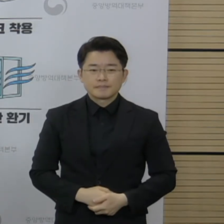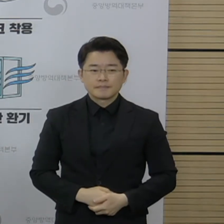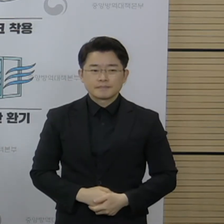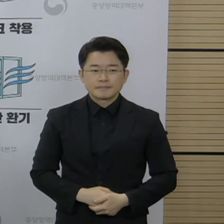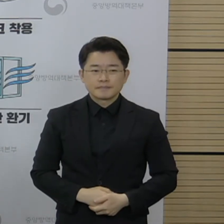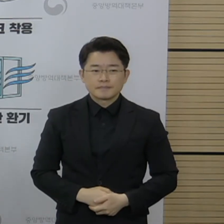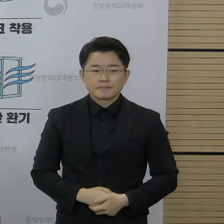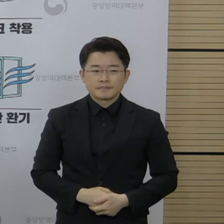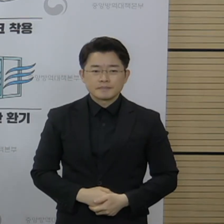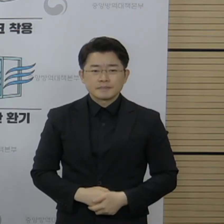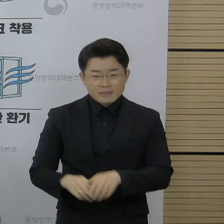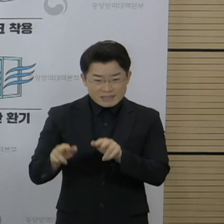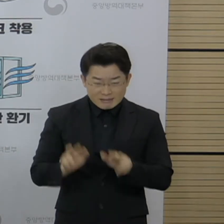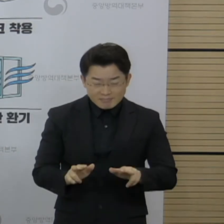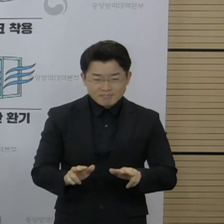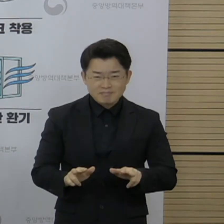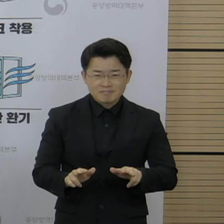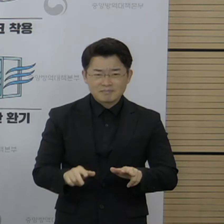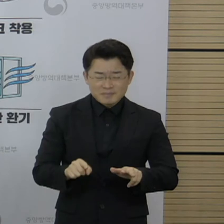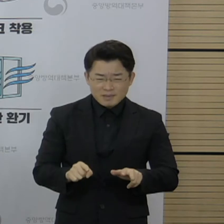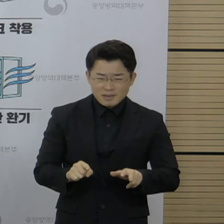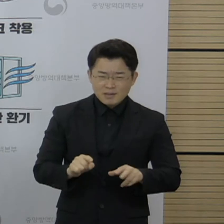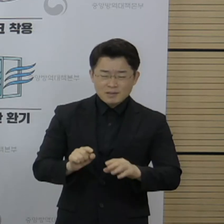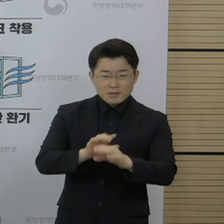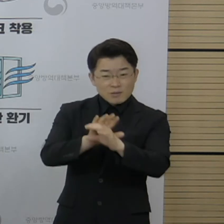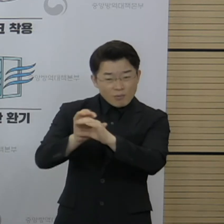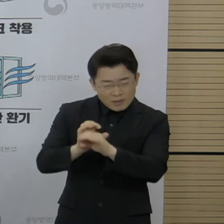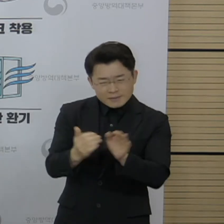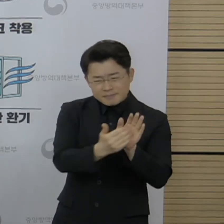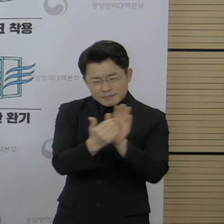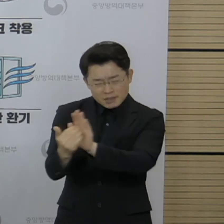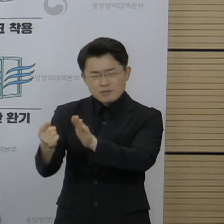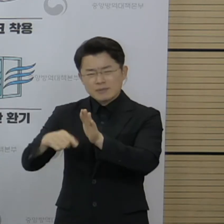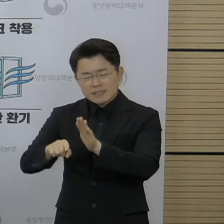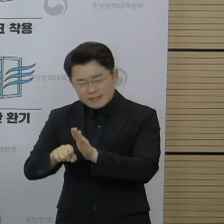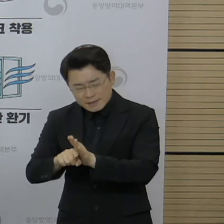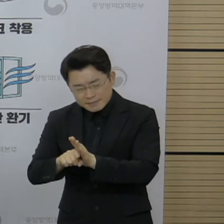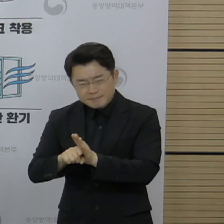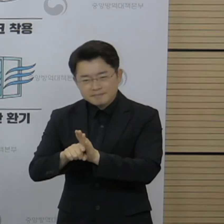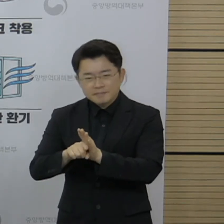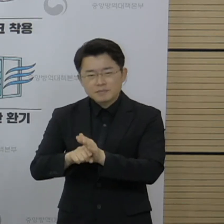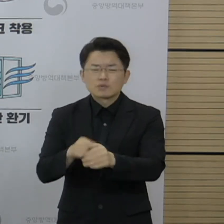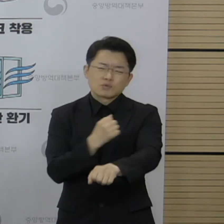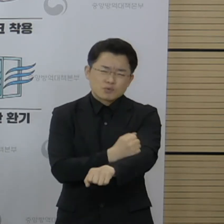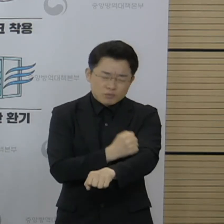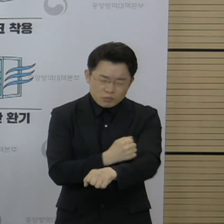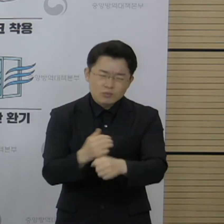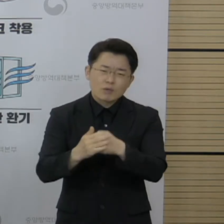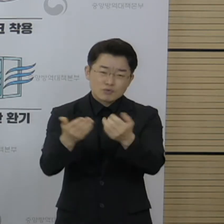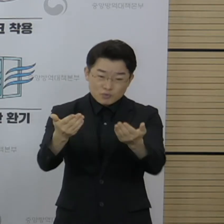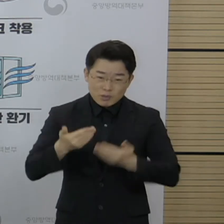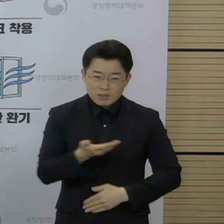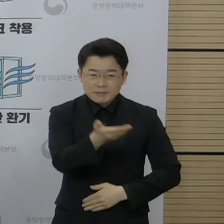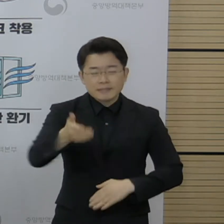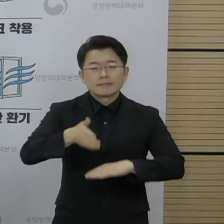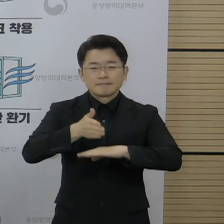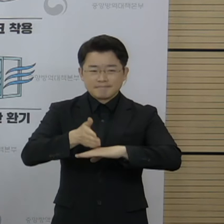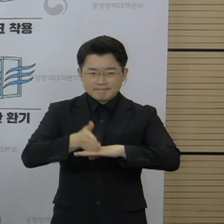순간에도 불편함을 인내하시면서 우리 사회를 보호하고 지켜주시는 모든 분들께 깊이 감사드립니다.